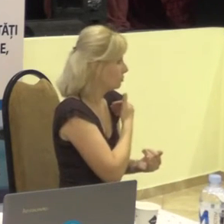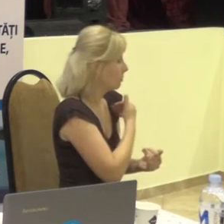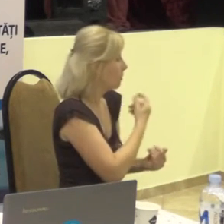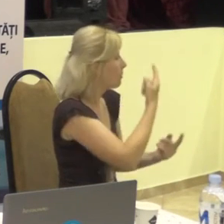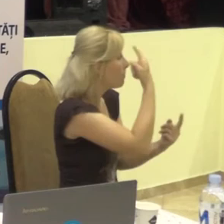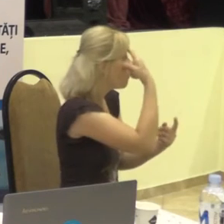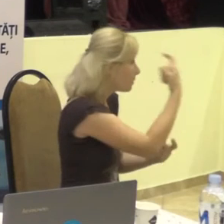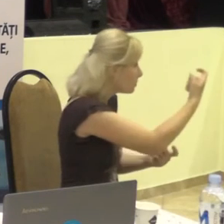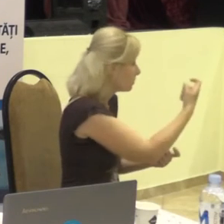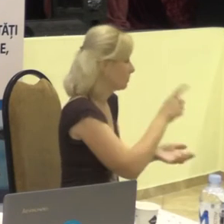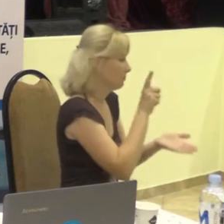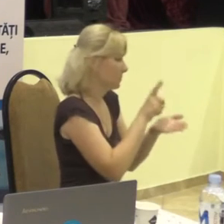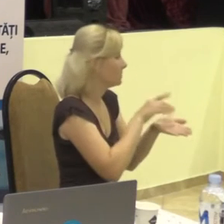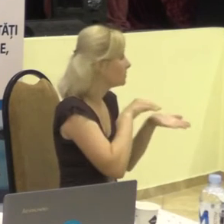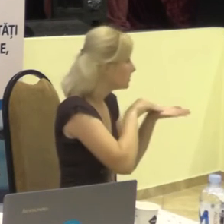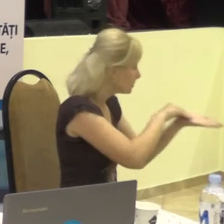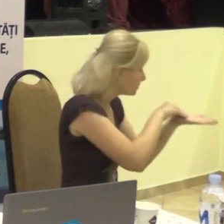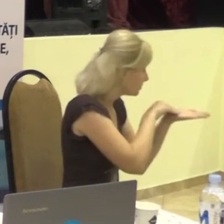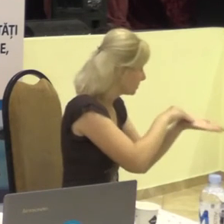scrieți.